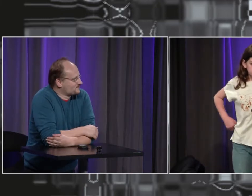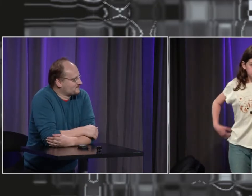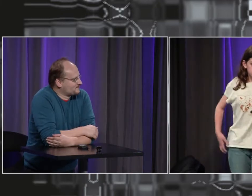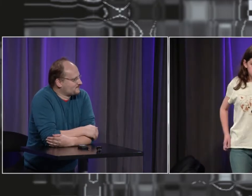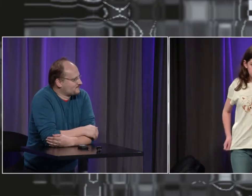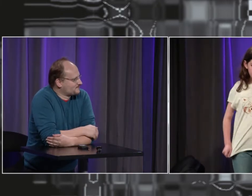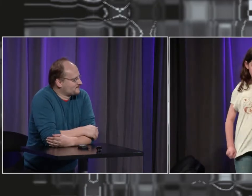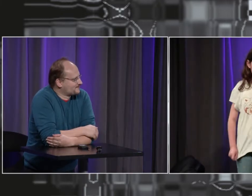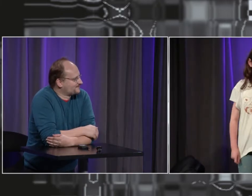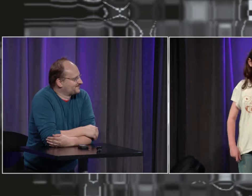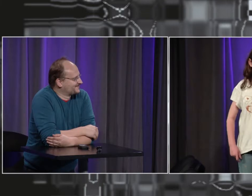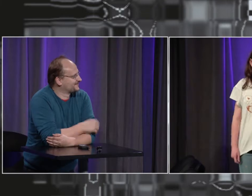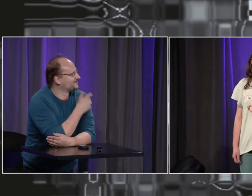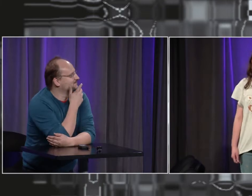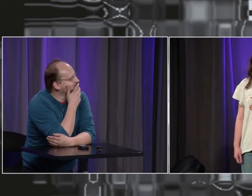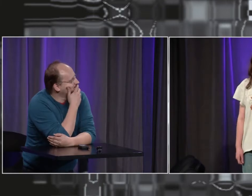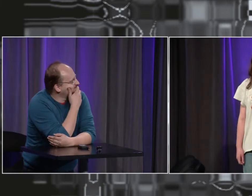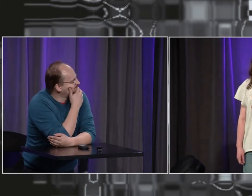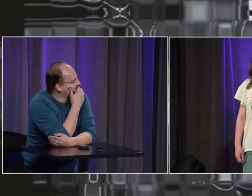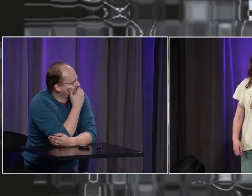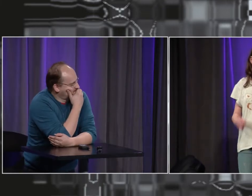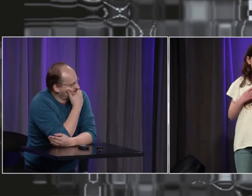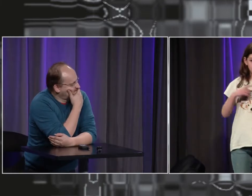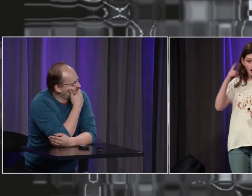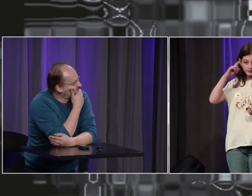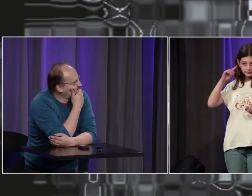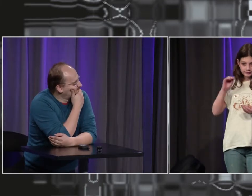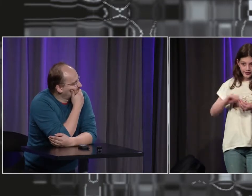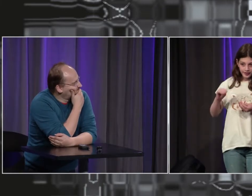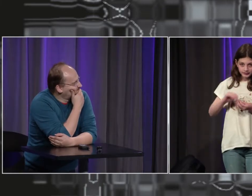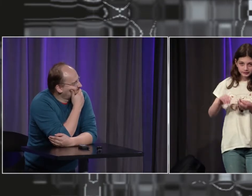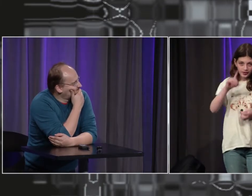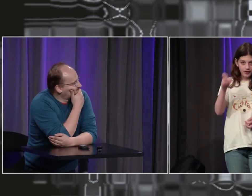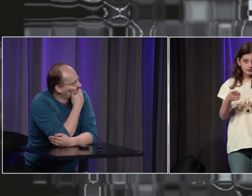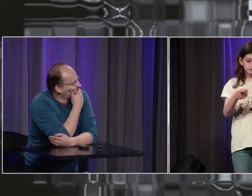bon c'est